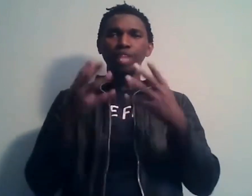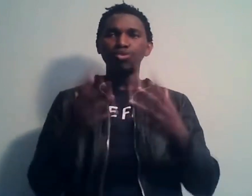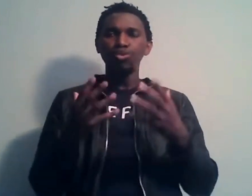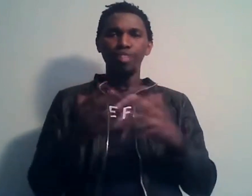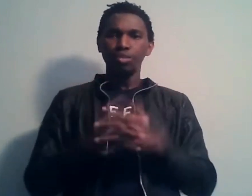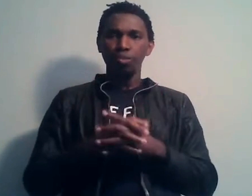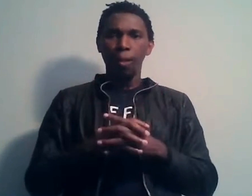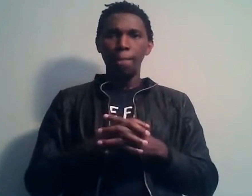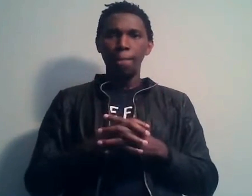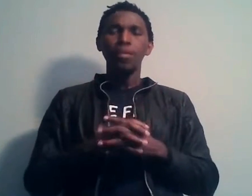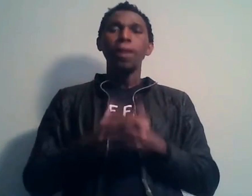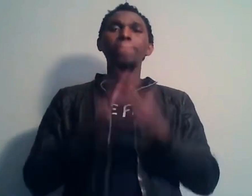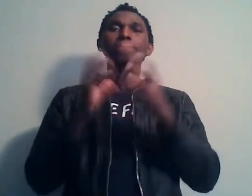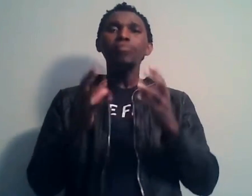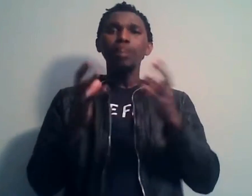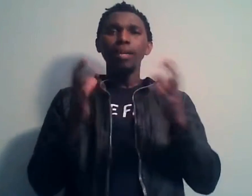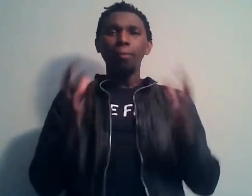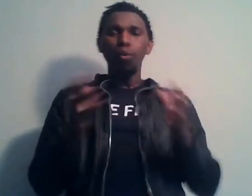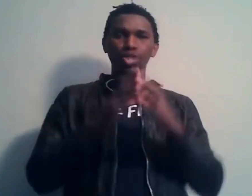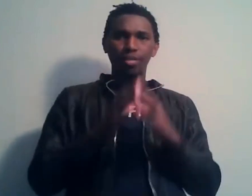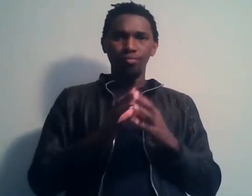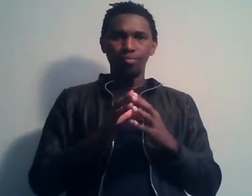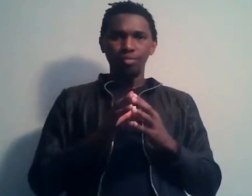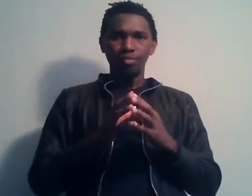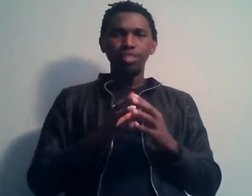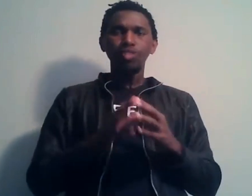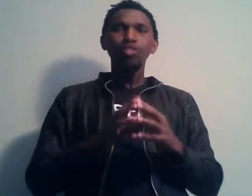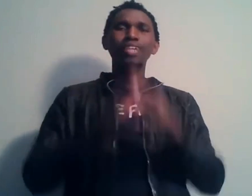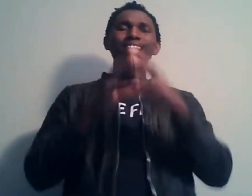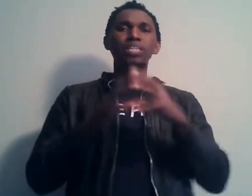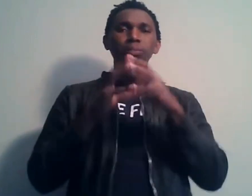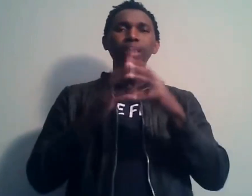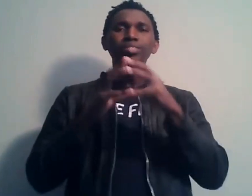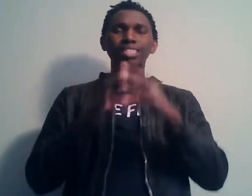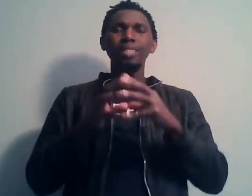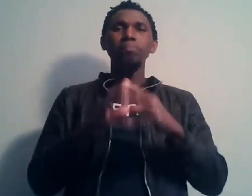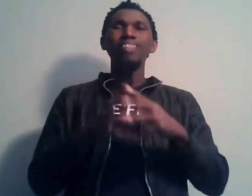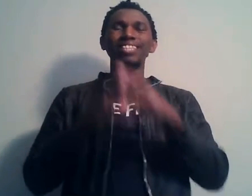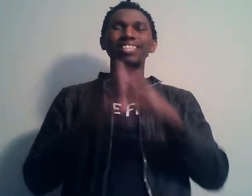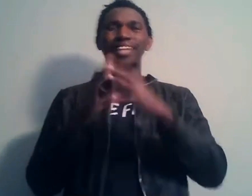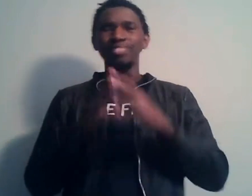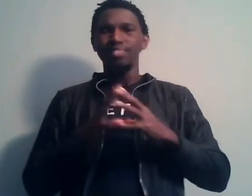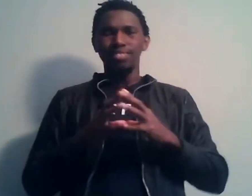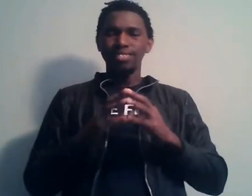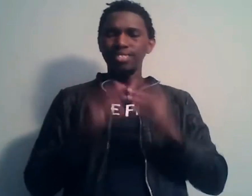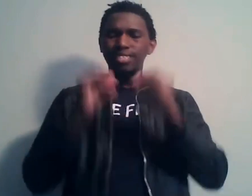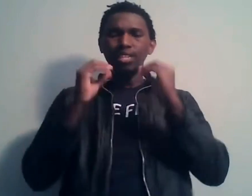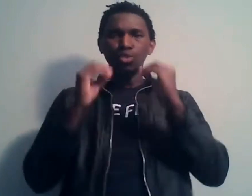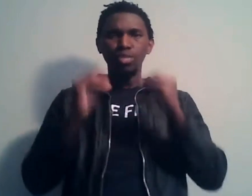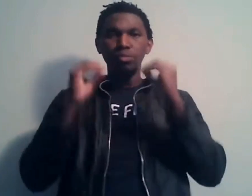allusion au fait que même dans les projets, que la diaspora ne s'inscrit pas dans les aides. Ça c'est quelque chose qui